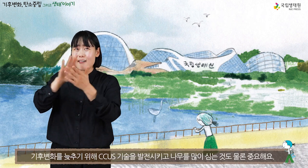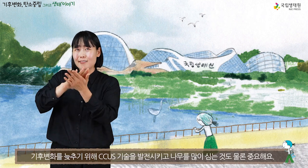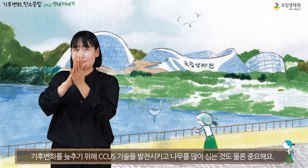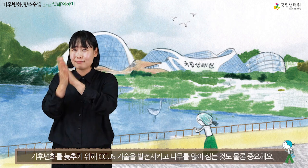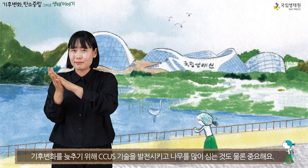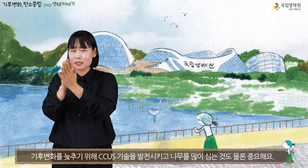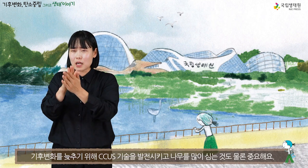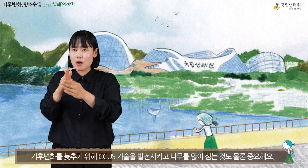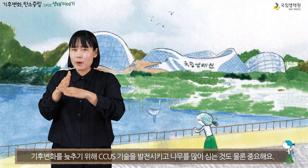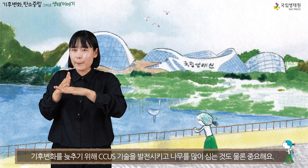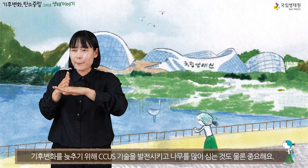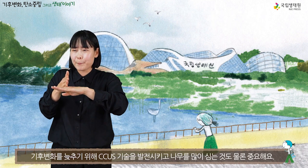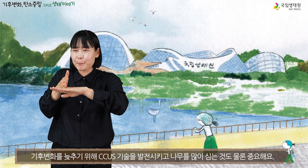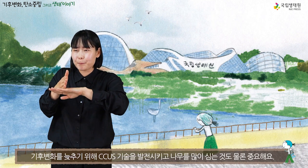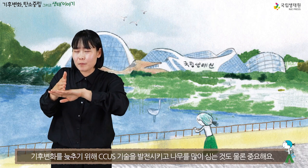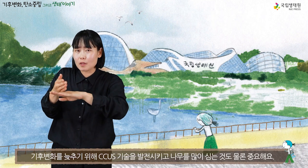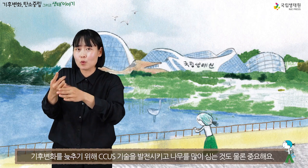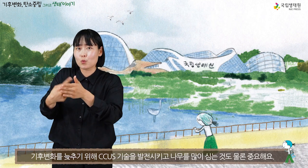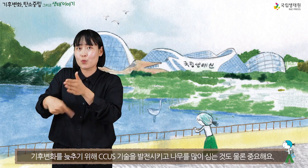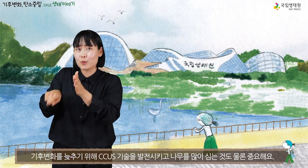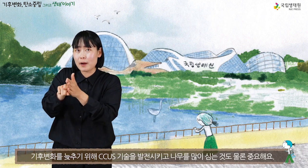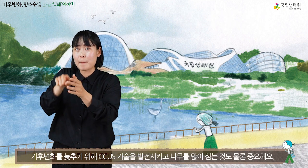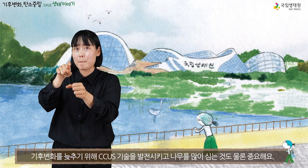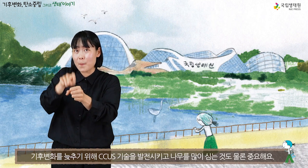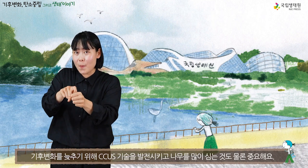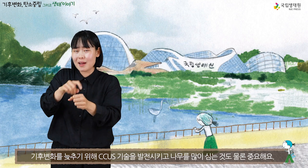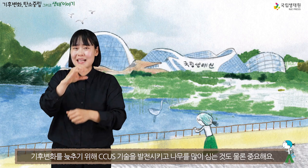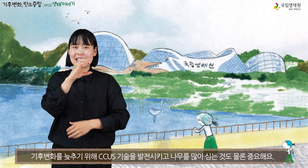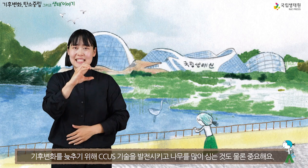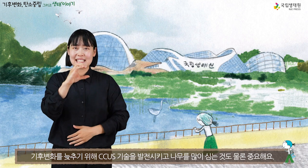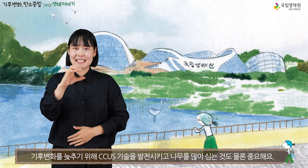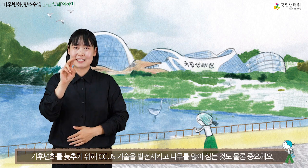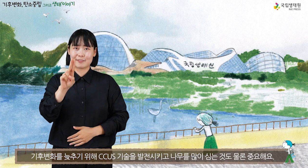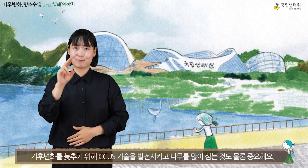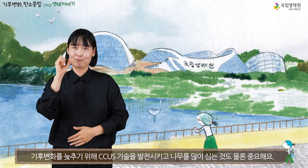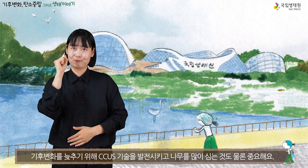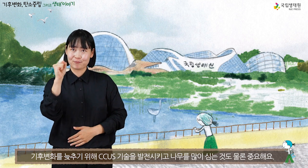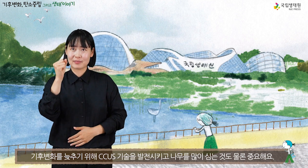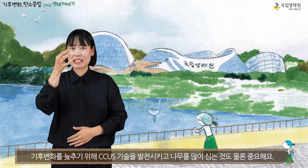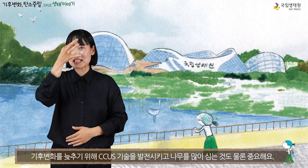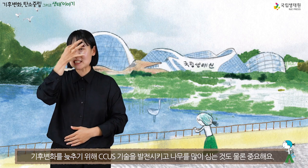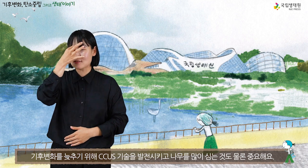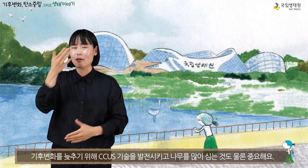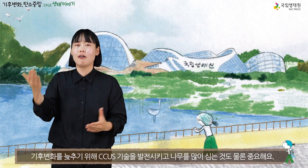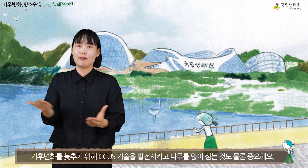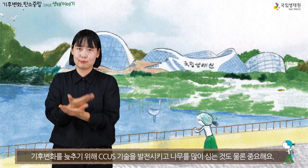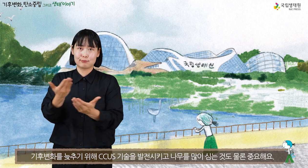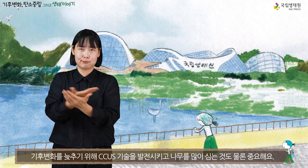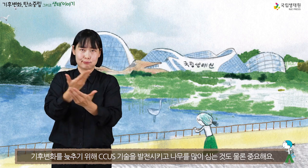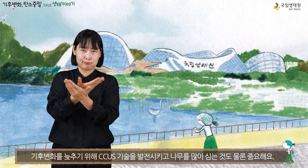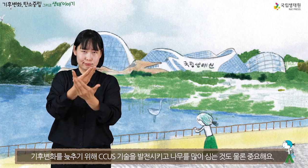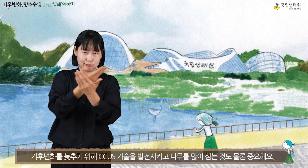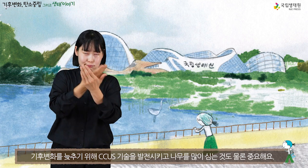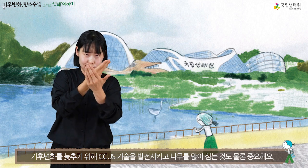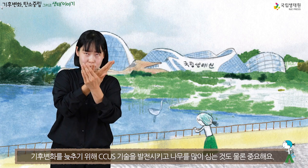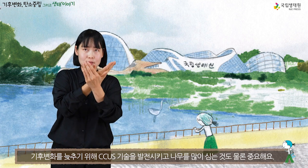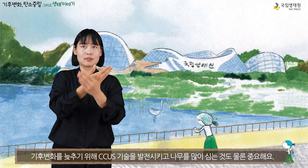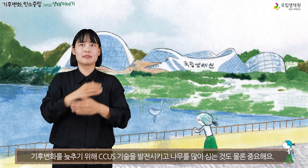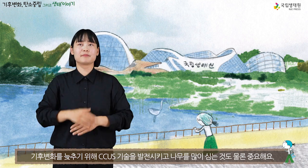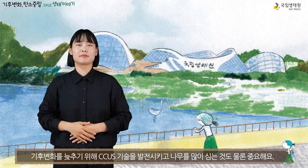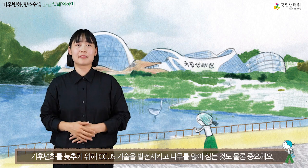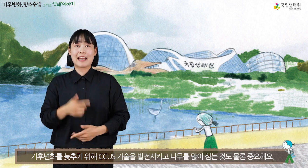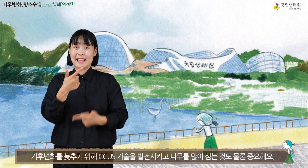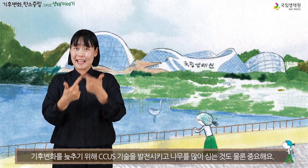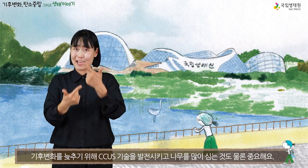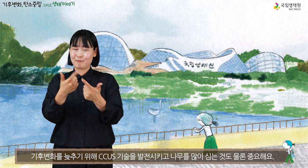기후변화를 늦추기 위해 CCUS 기술을 발전시키고 나무를 많이 심는 것도 물론 중요해요.